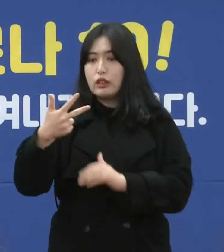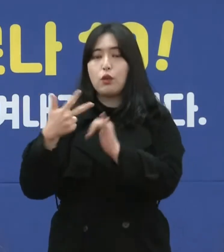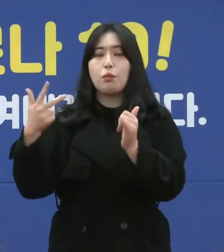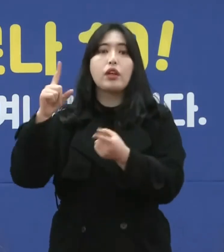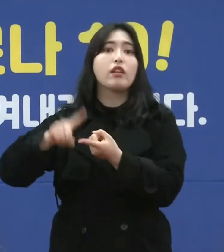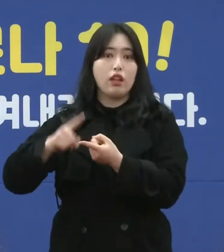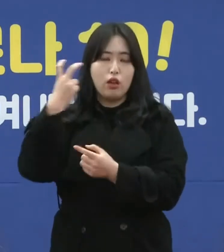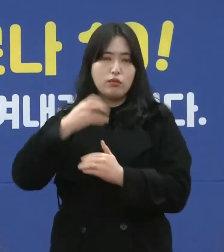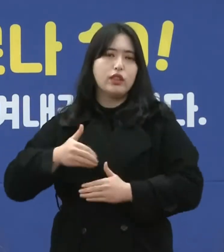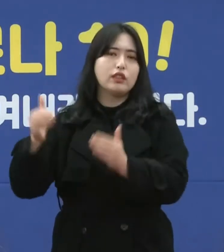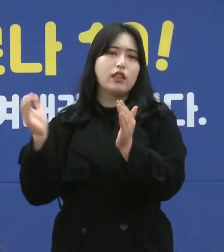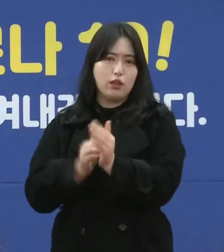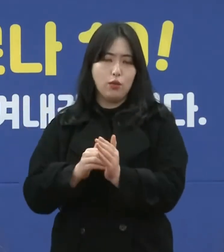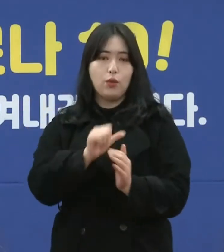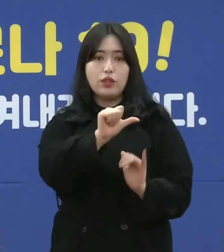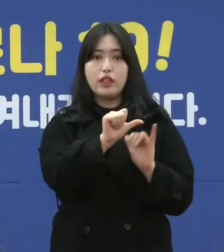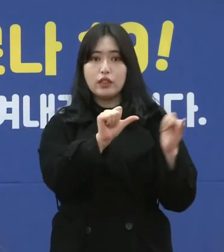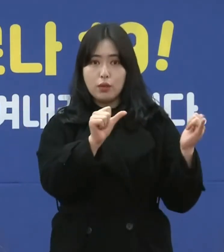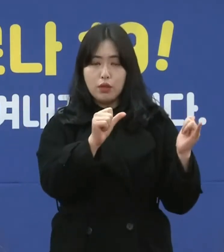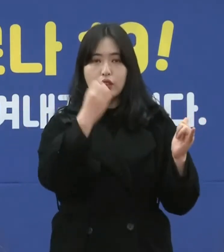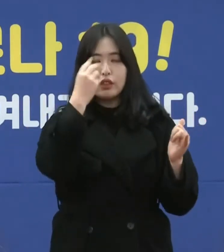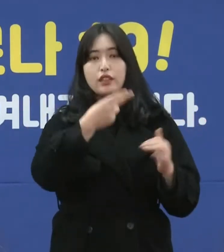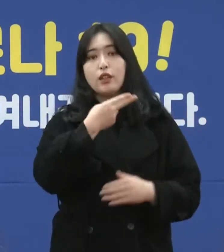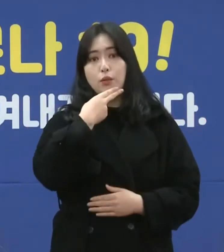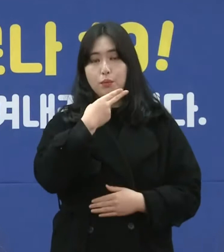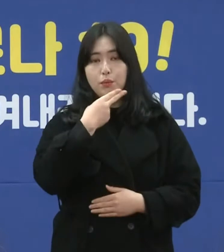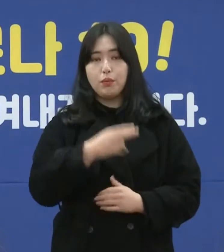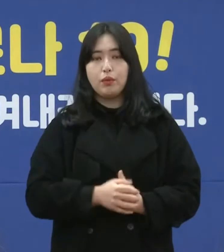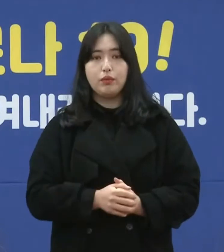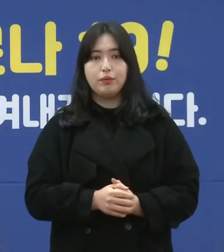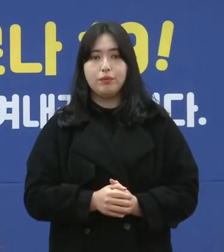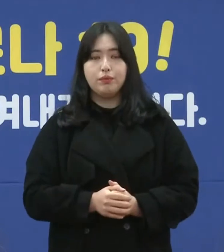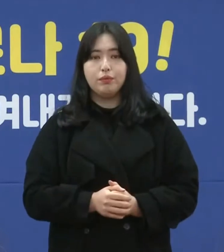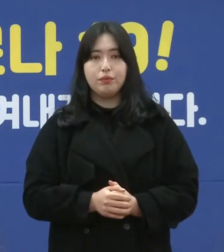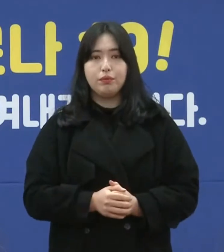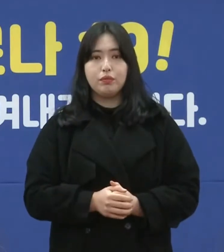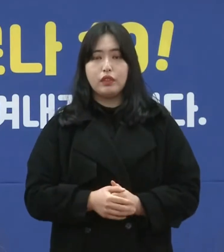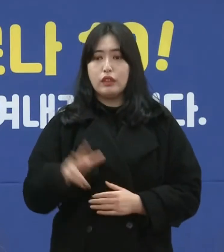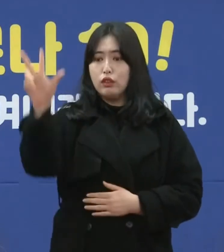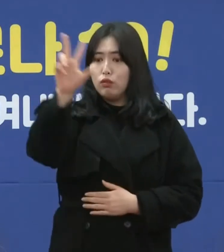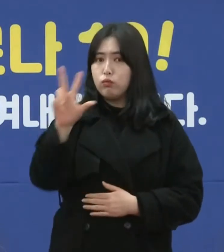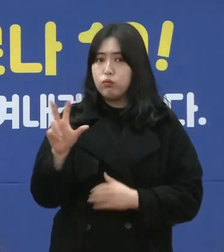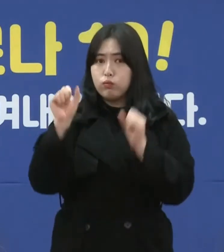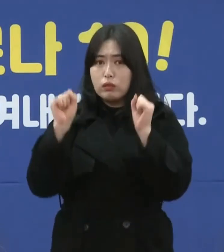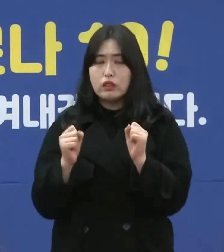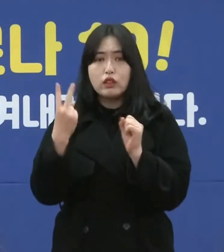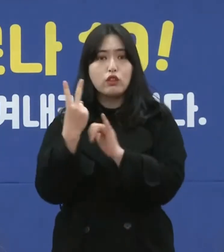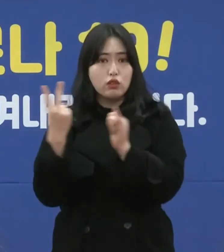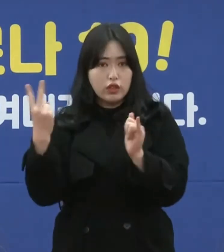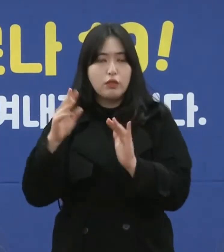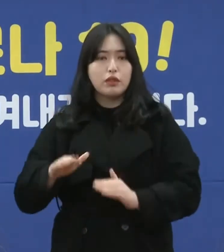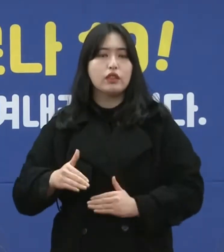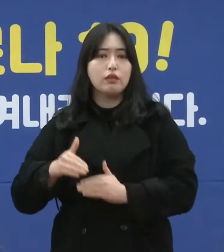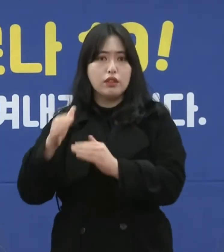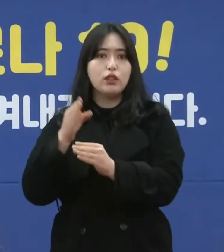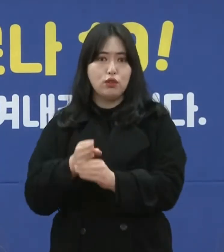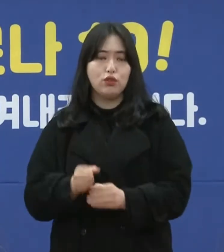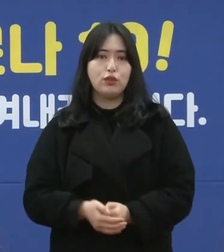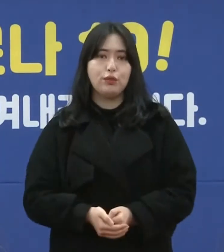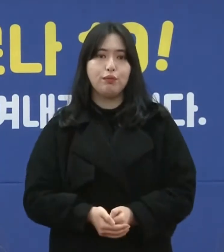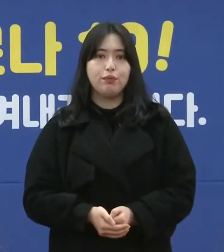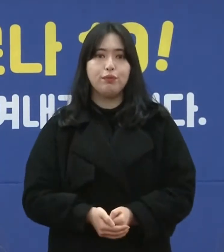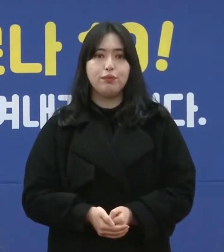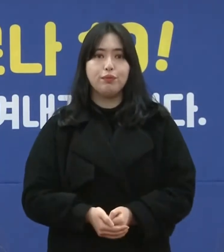이루어졌고 5분은 음성 판정을 받으셨습니다. 타지역에 있는 두 분에 대해서는 검사가 진행 중에 있습니다.